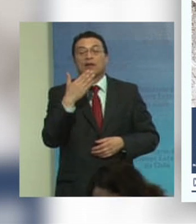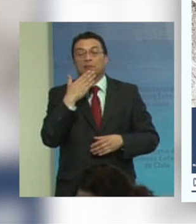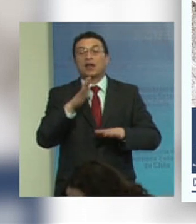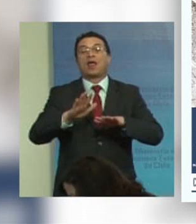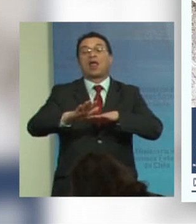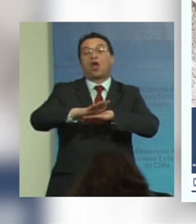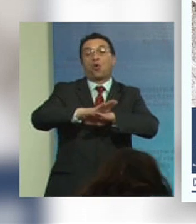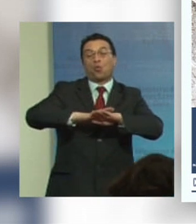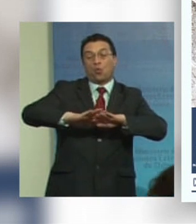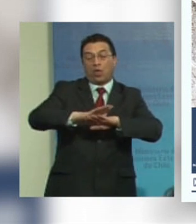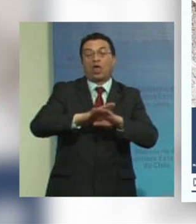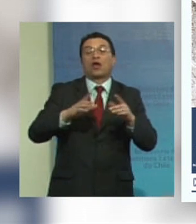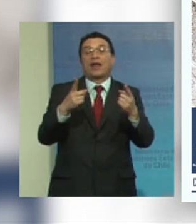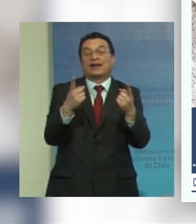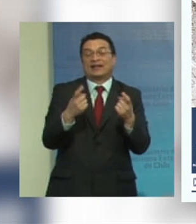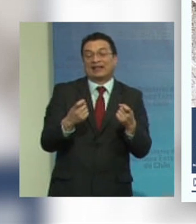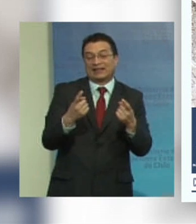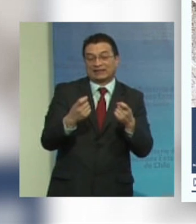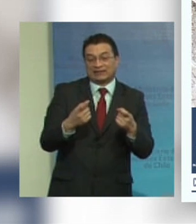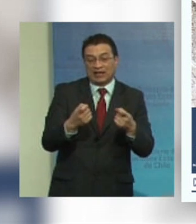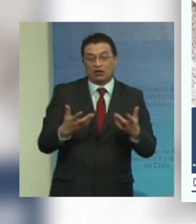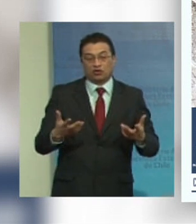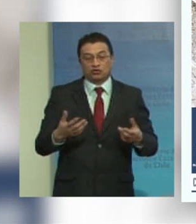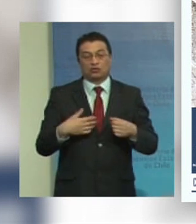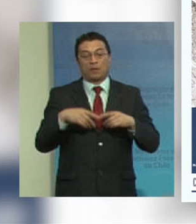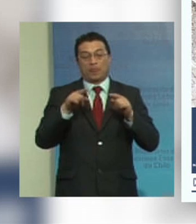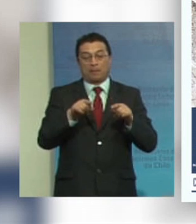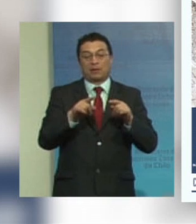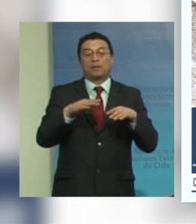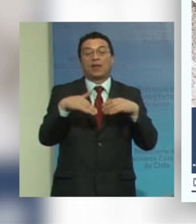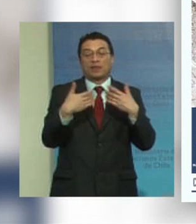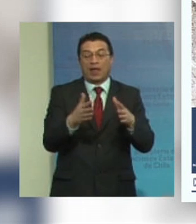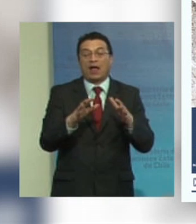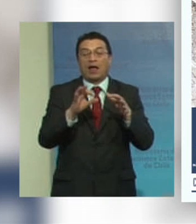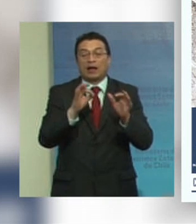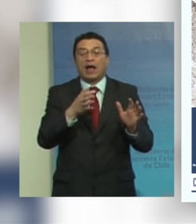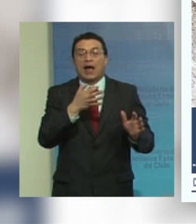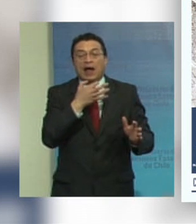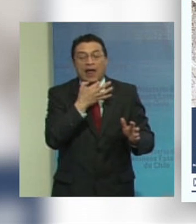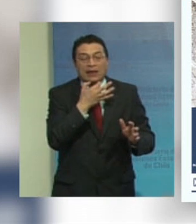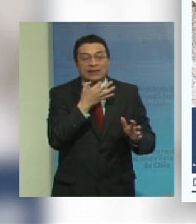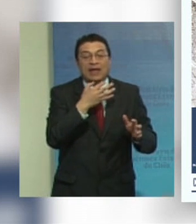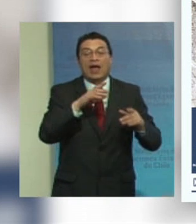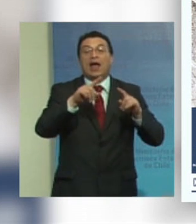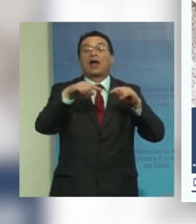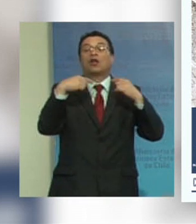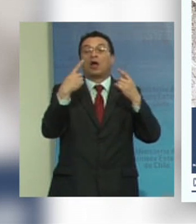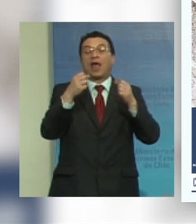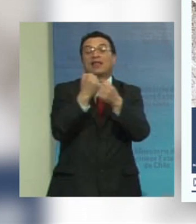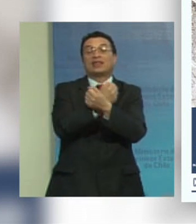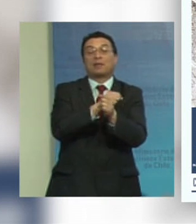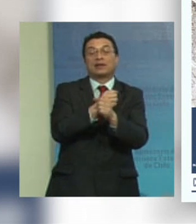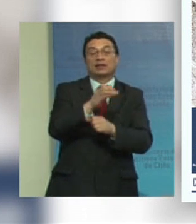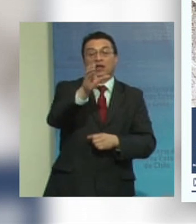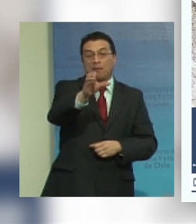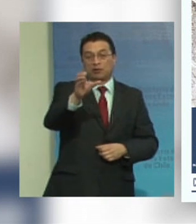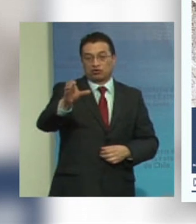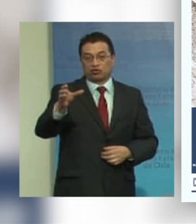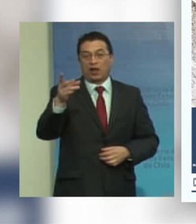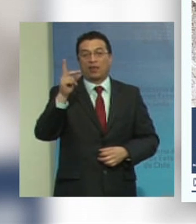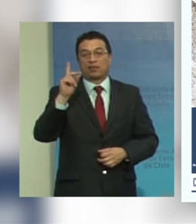cuidados necesarios para garantizar la autonomía de las personas con discapacidad